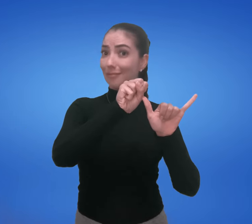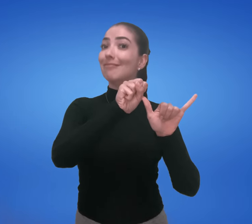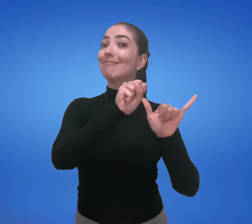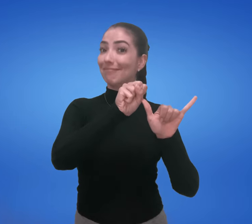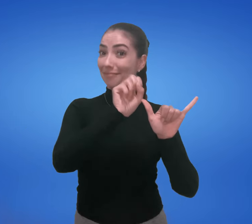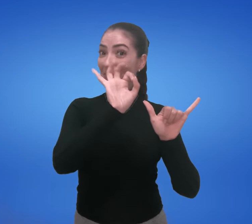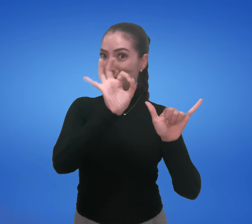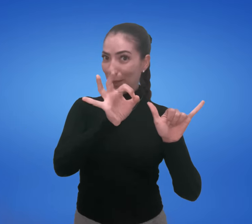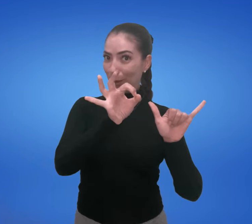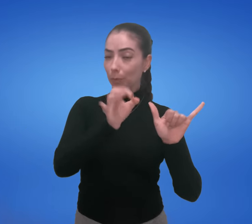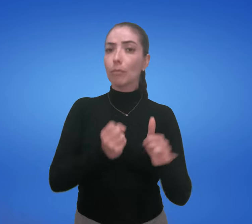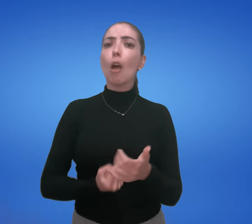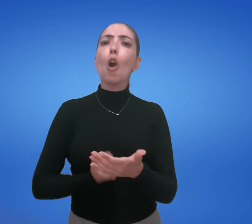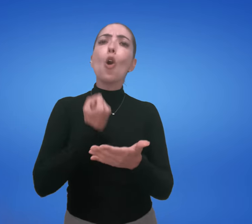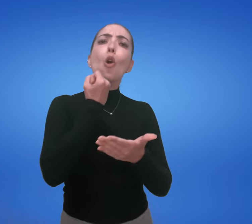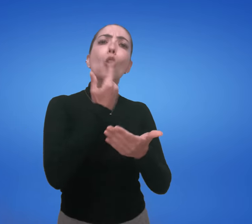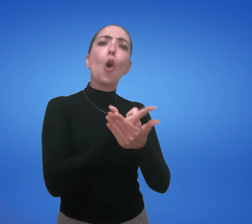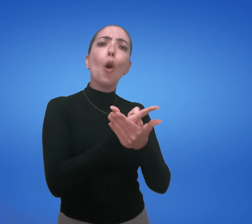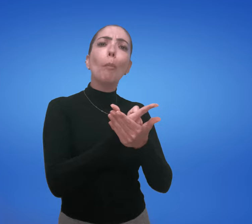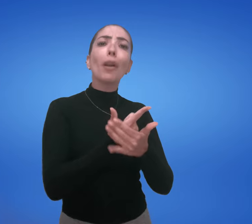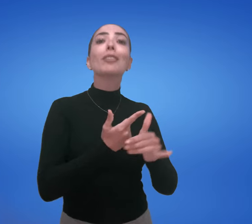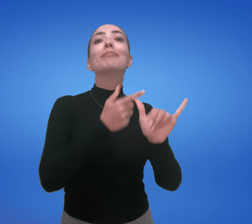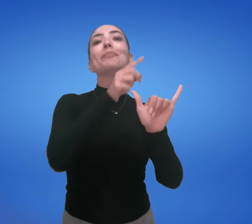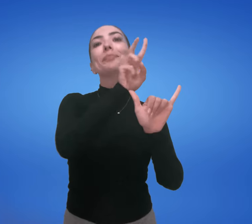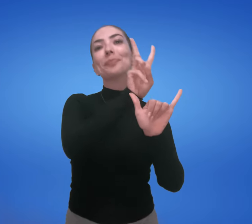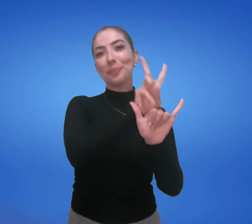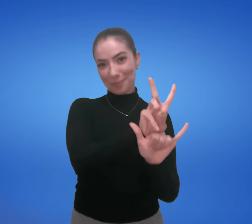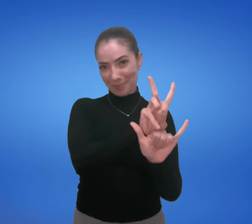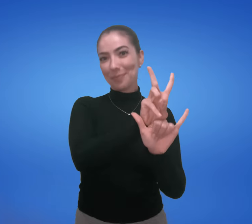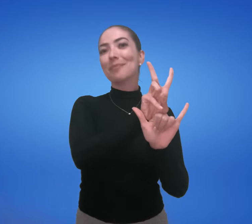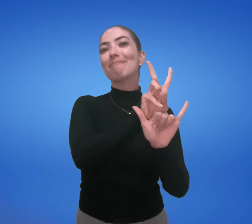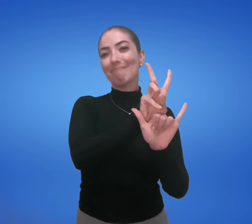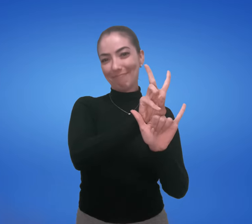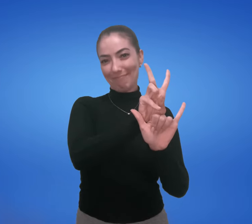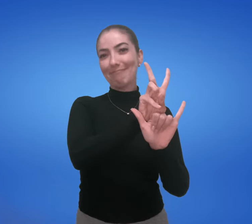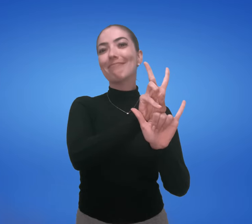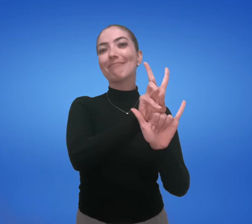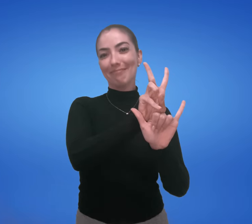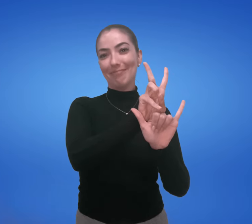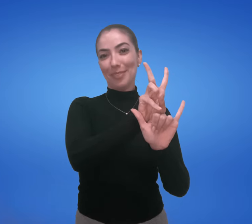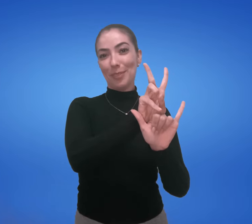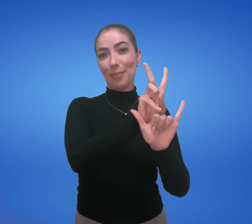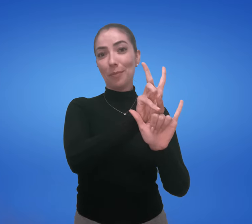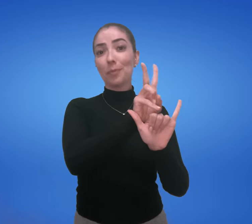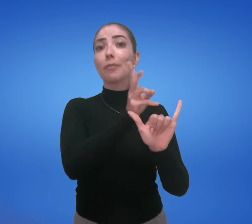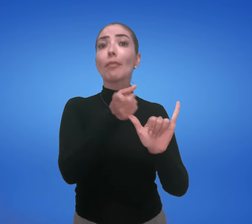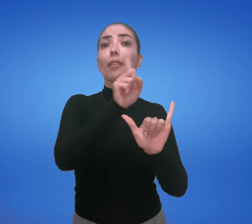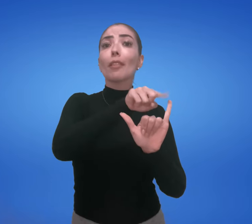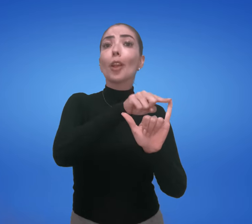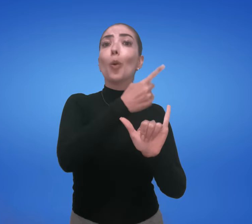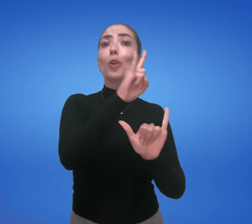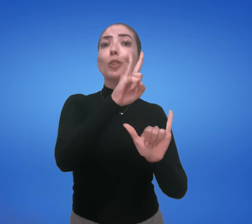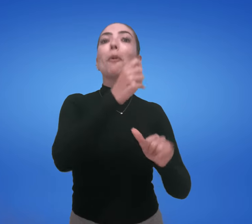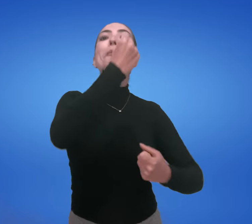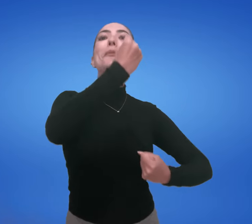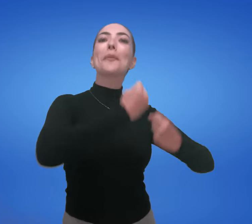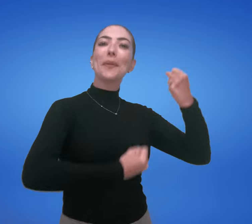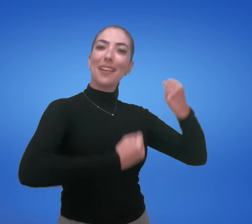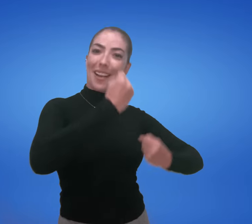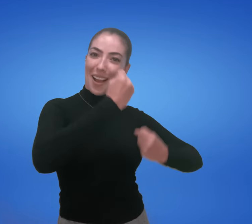Comprar, verbo. E o último, carro. Sendo